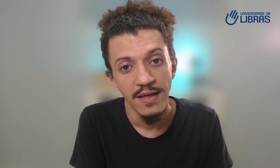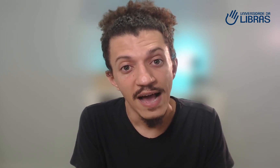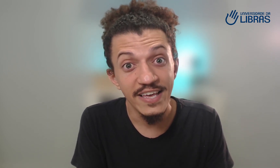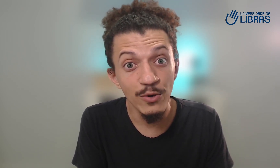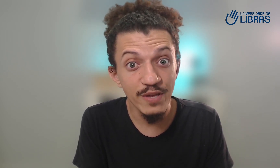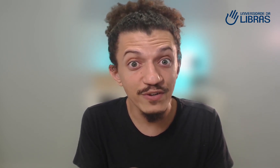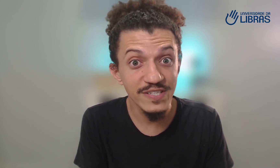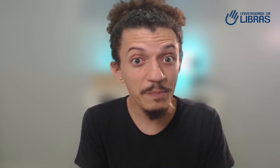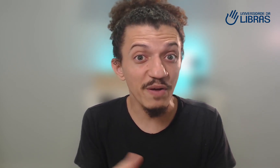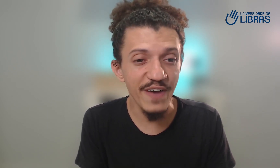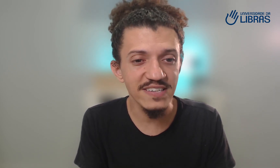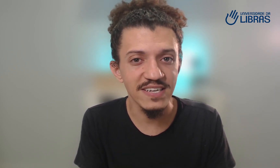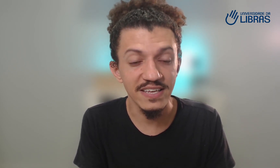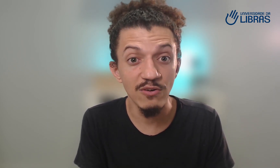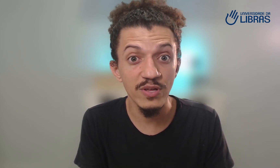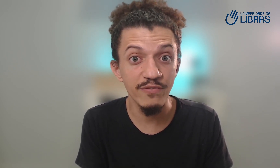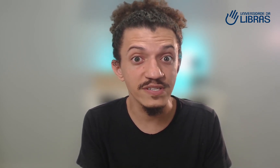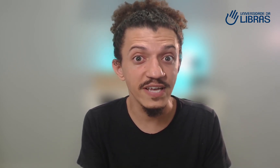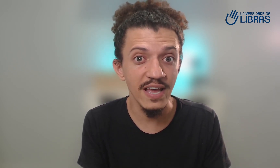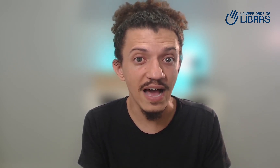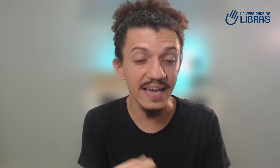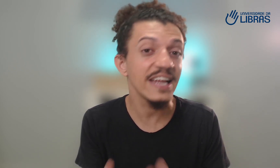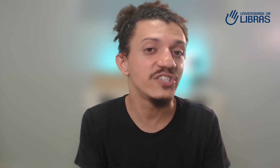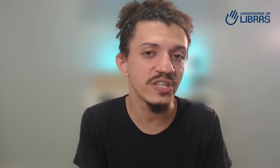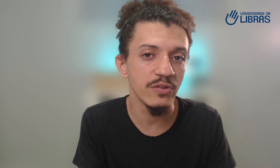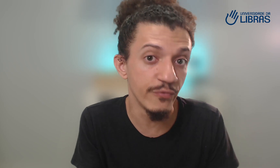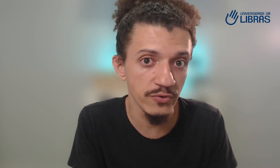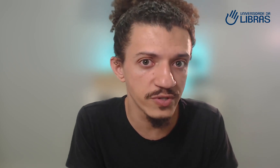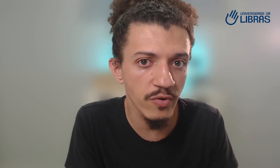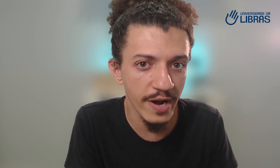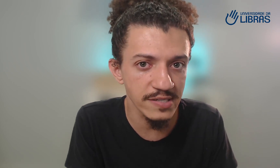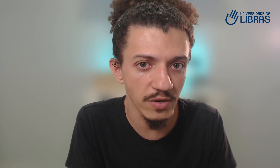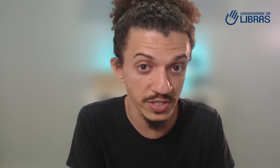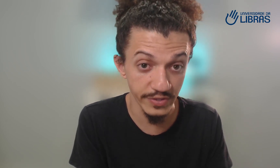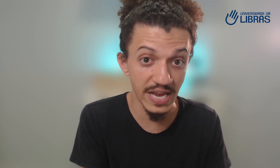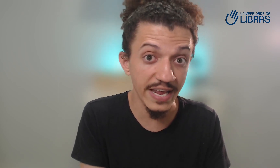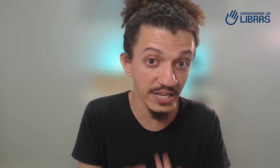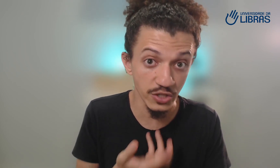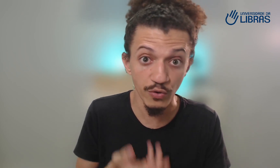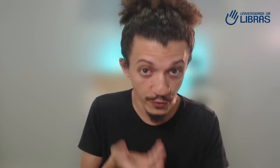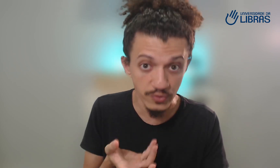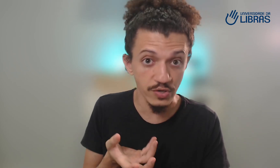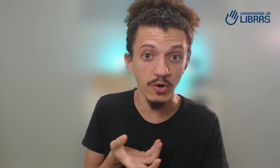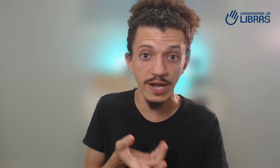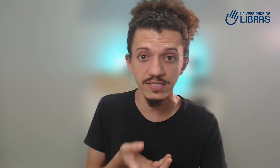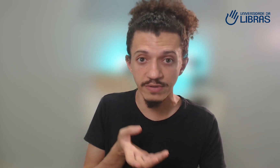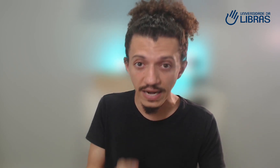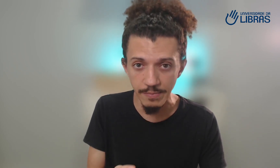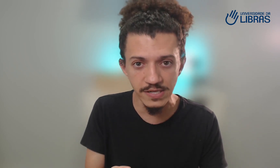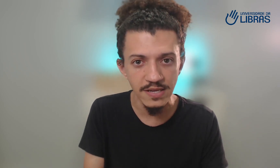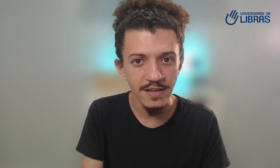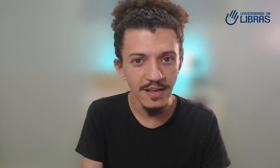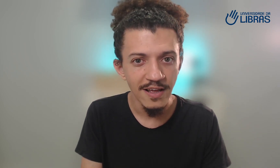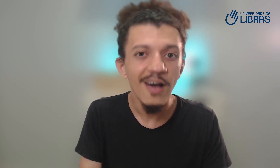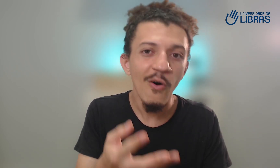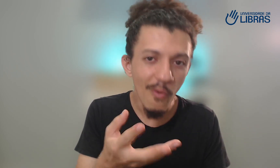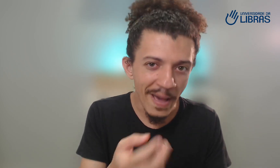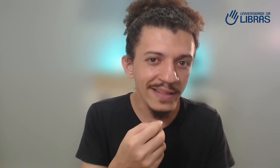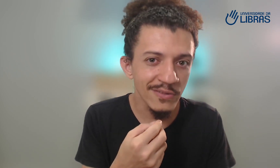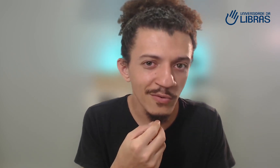aquilo que você professa, aquilo que você acredita, do fundo do seu coração. Se você acredita do fundo do seu coração na Libras, o método